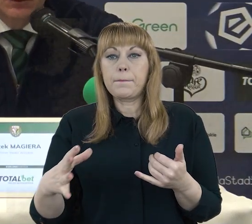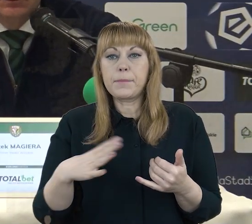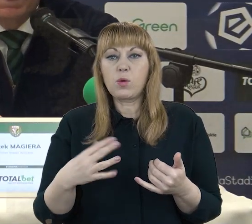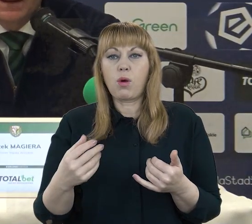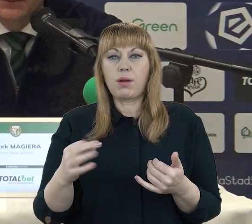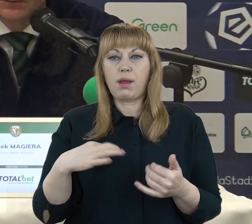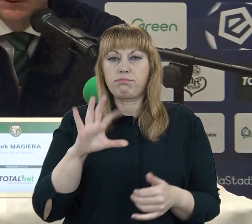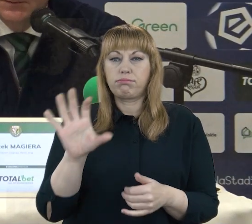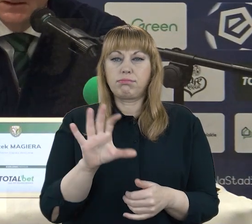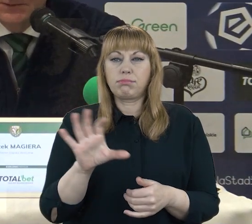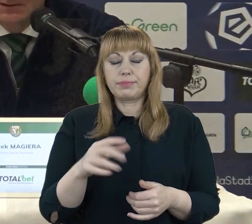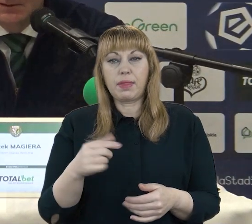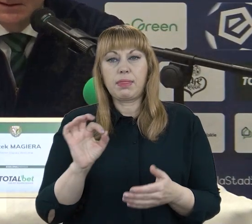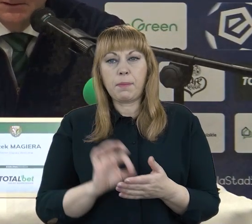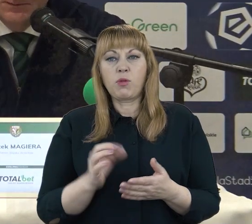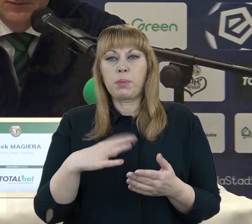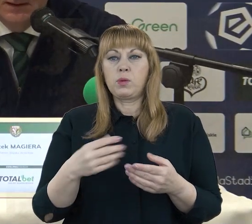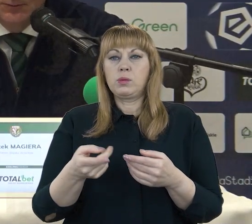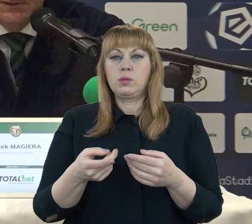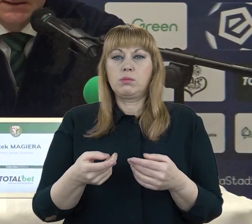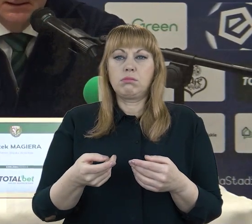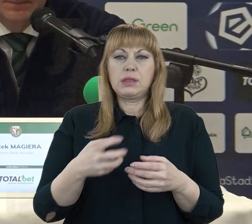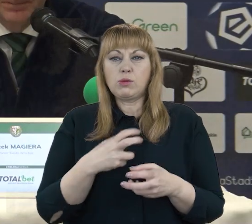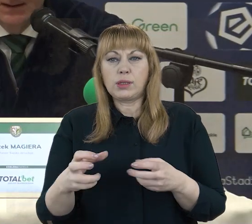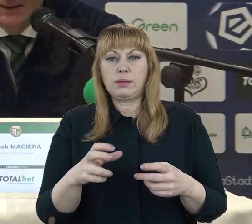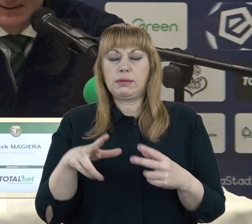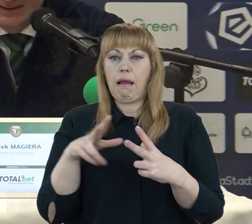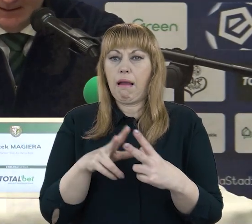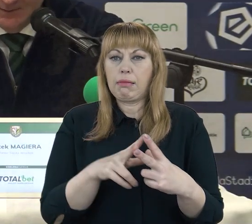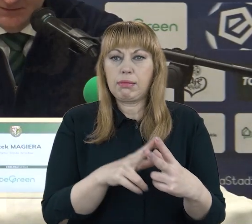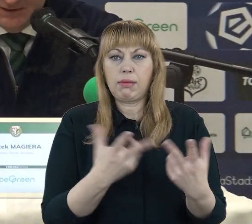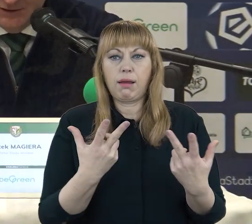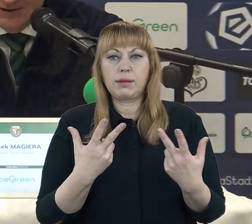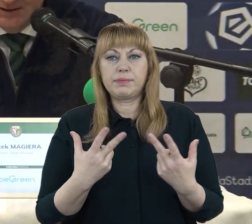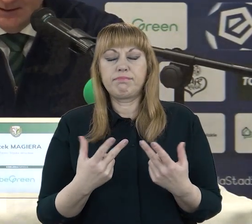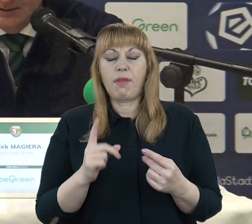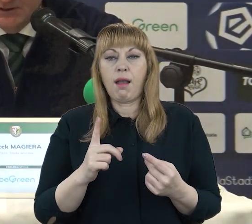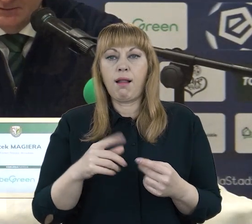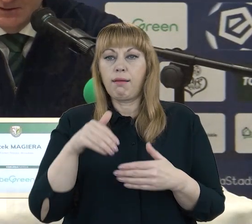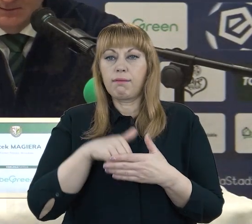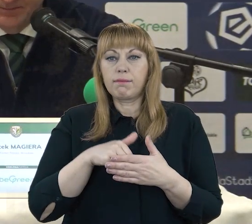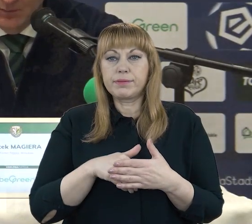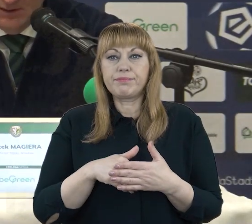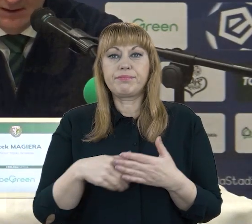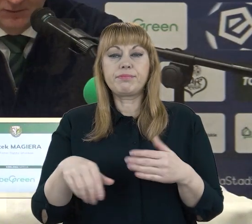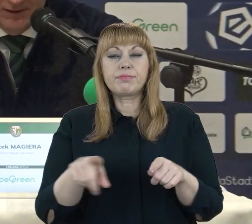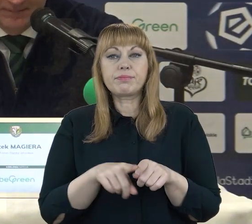wokół. Na pewno byliśmy zespołem, który cały czas był w ataku pozycyjnym. Natomiast w naszych szeregach przede wszystkim była gra wolna.